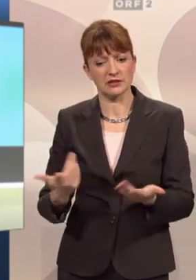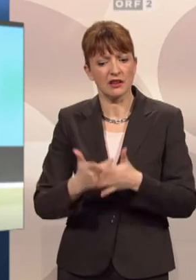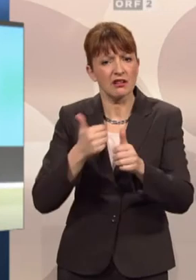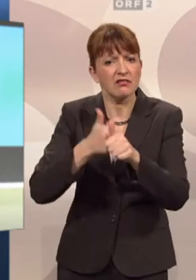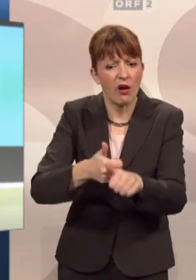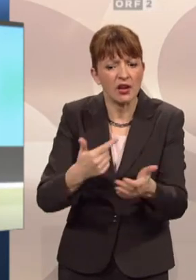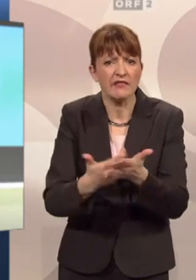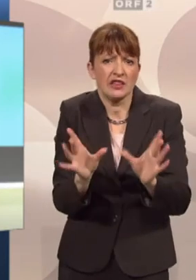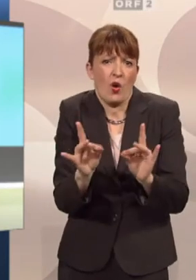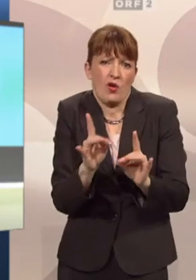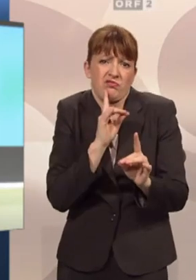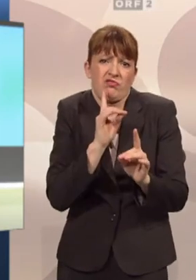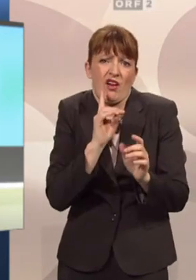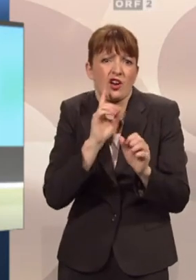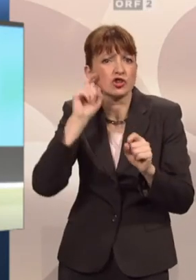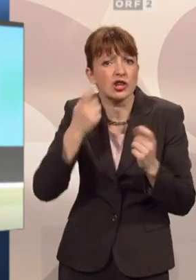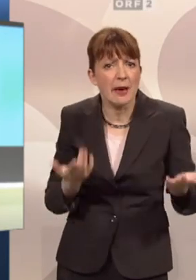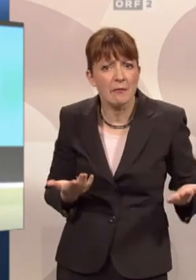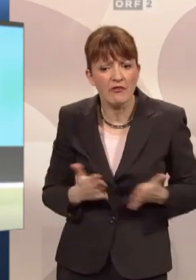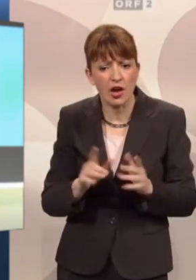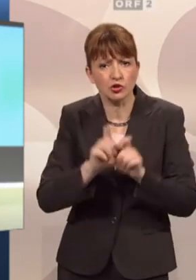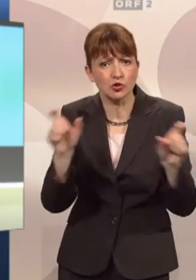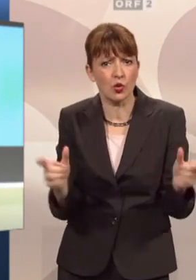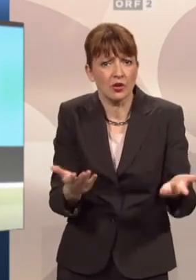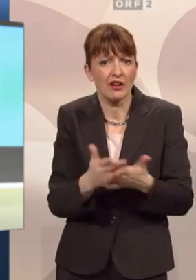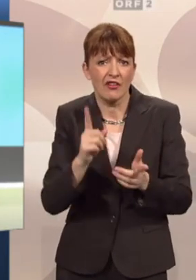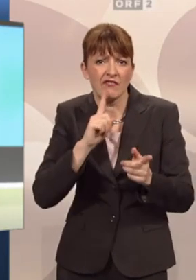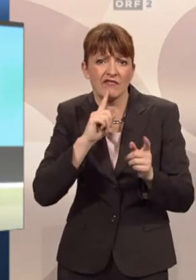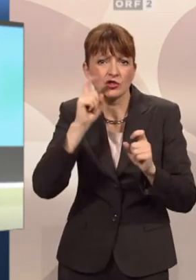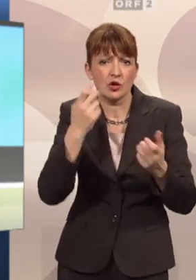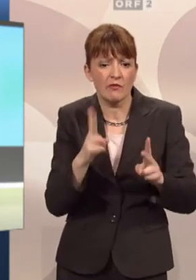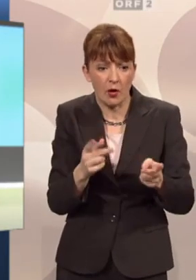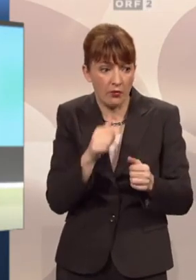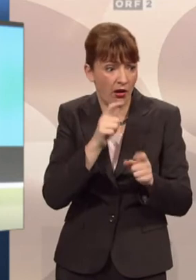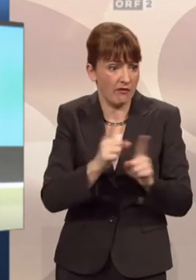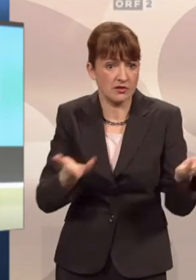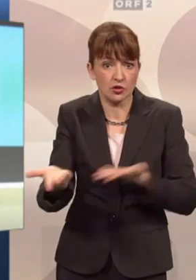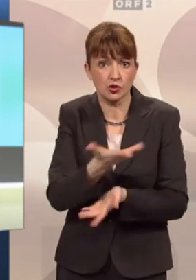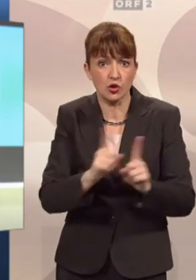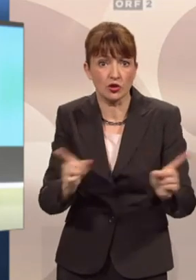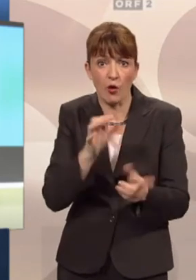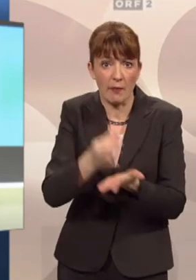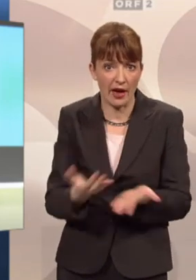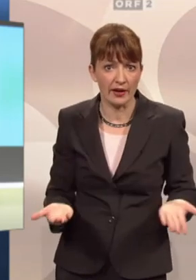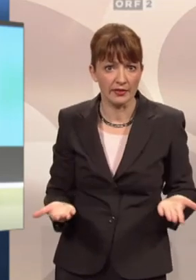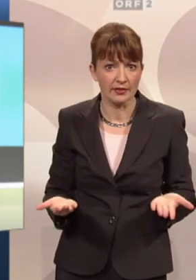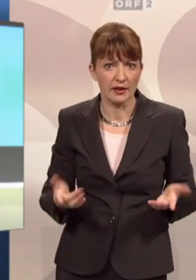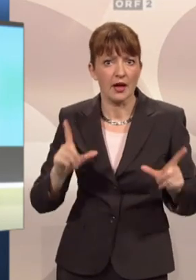Tat gering waren und das Verschulden insofern auch gering ist, wenn er ja keine Alternative gefunden hat. Wie gesagt, das würde Papierkrieg bedeuten.